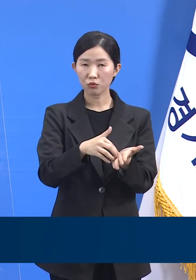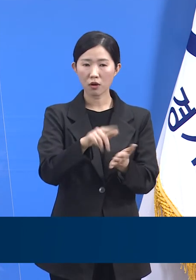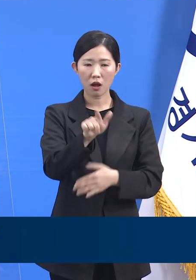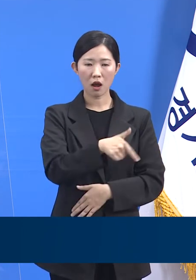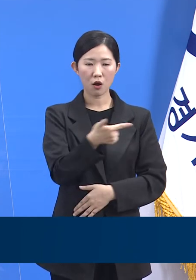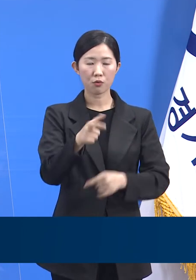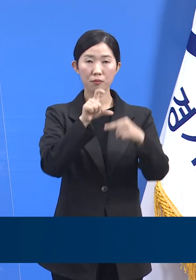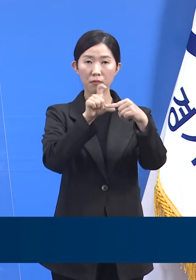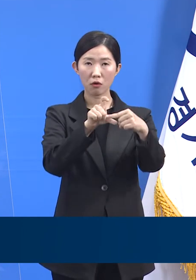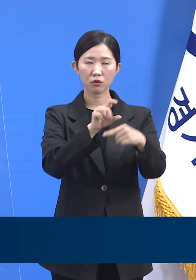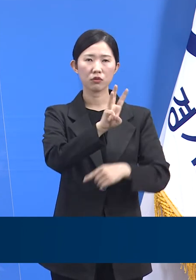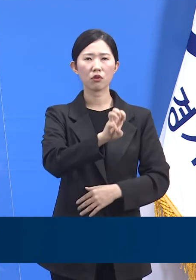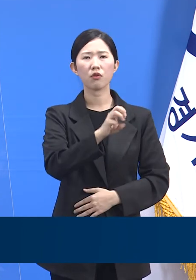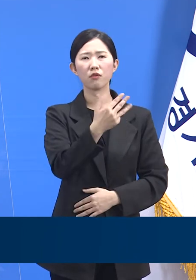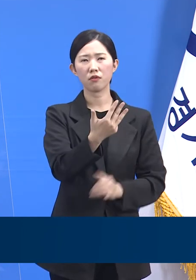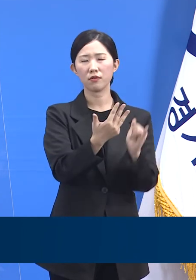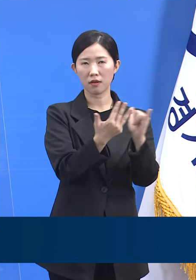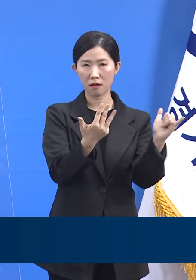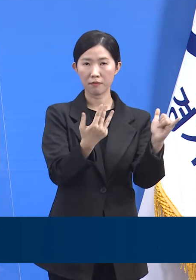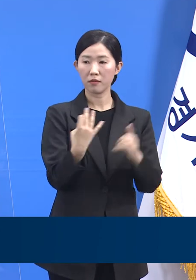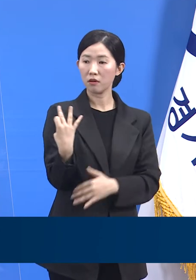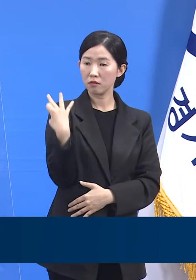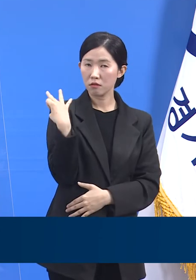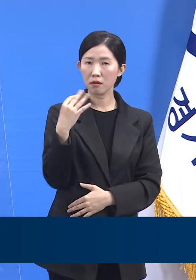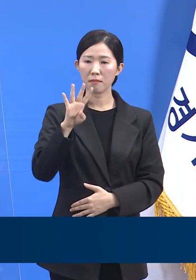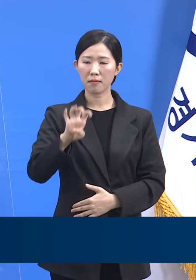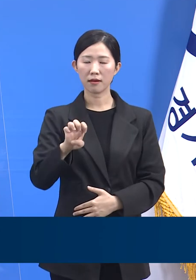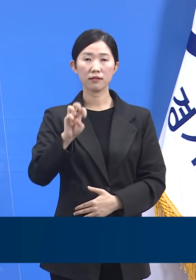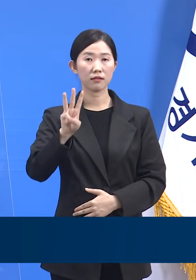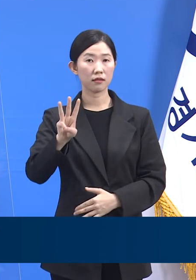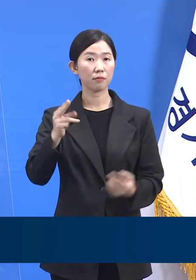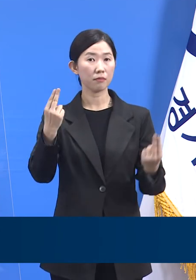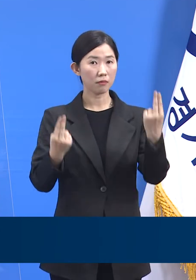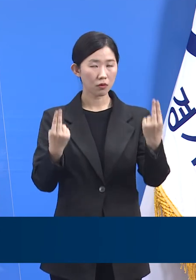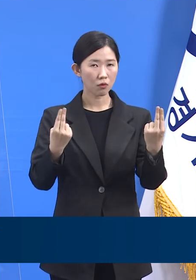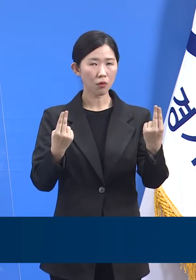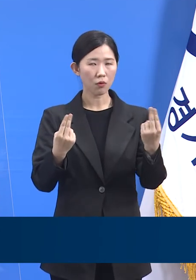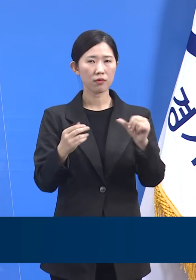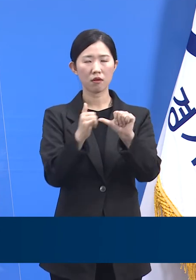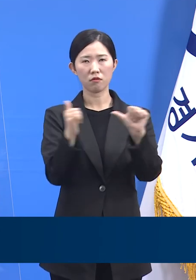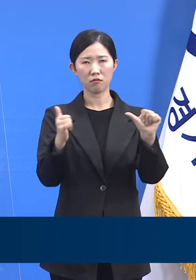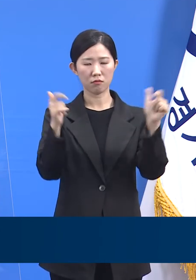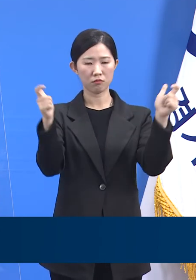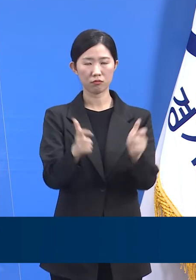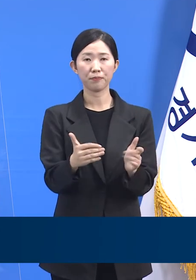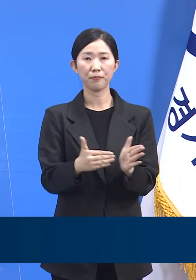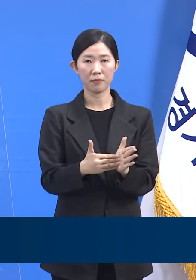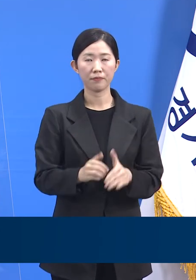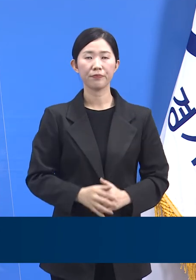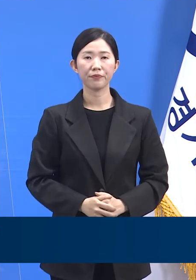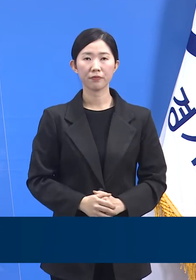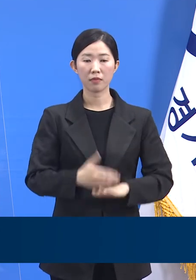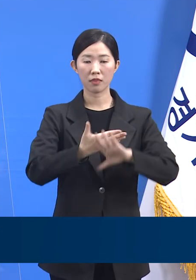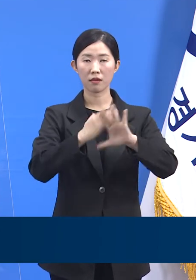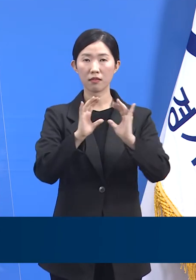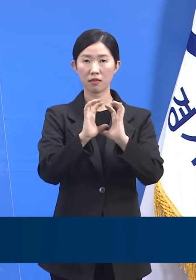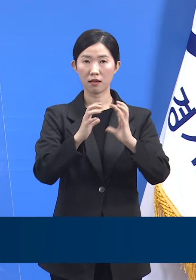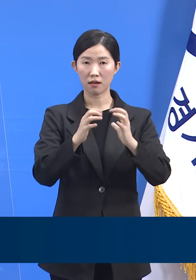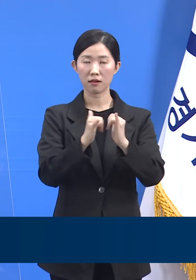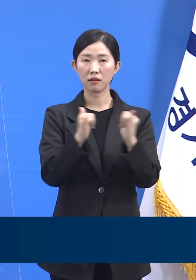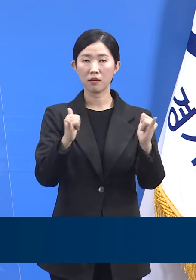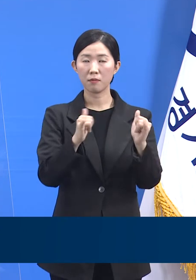38명으로 전주 43명 대비 5명 감소했습니다. 외국인 확진자는